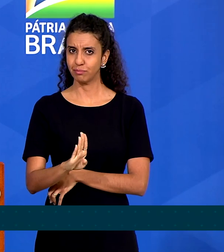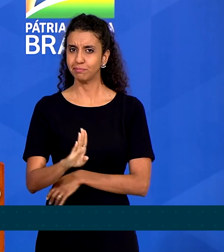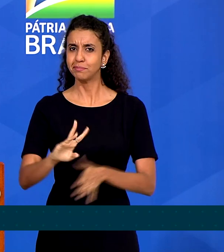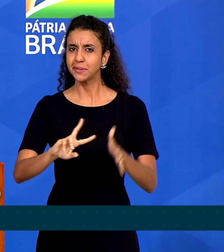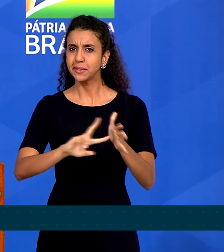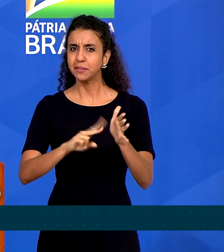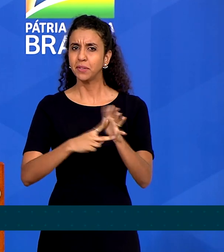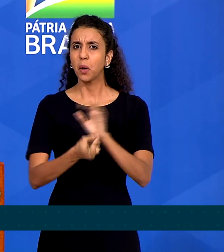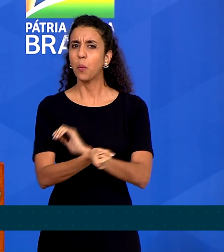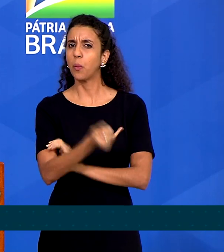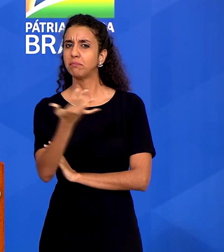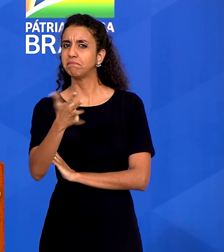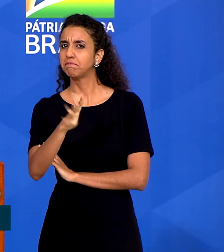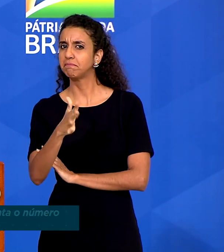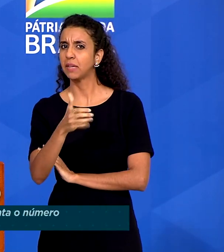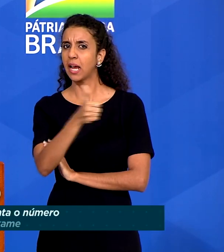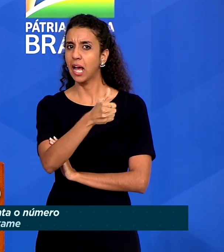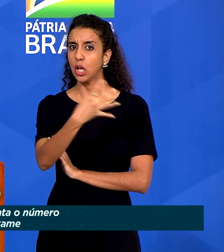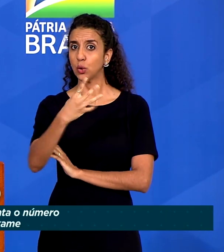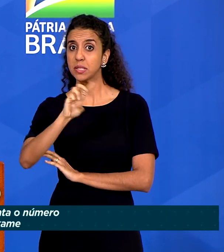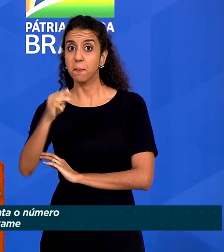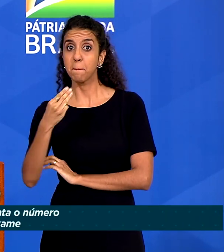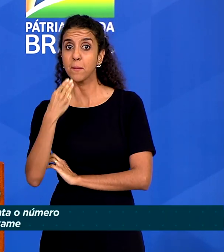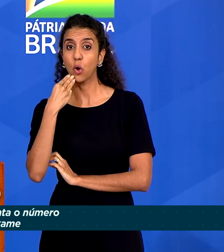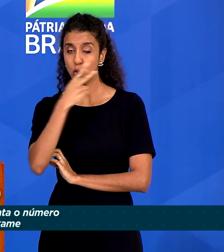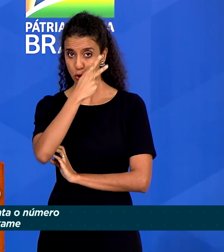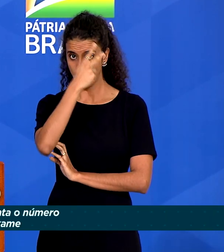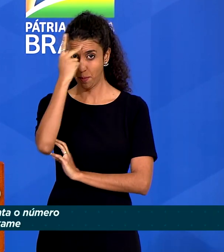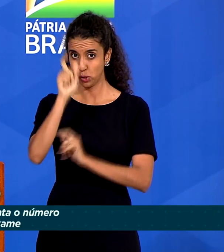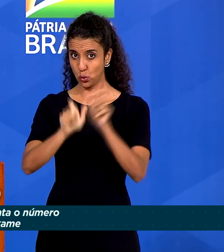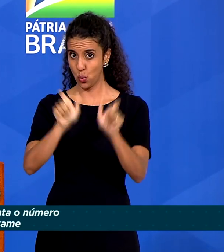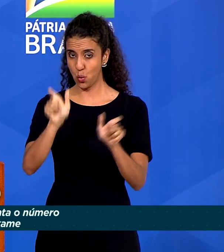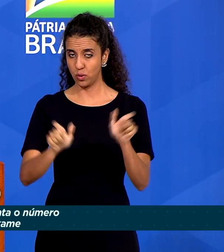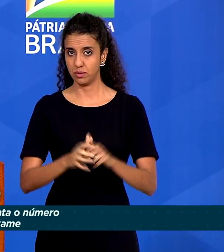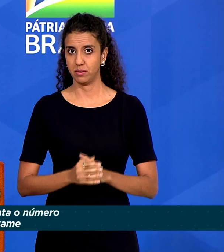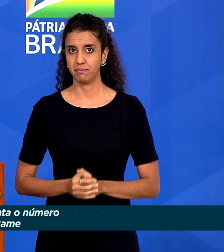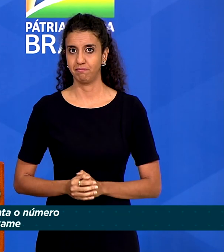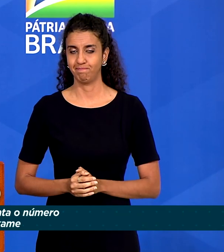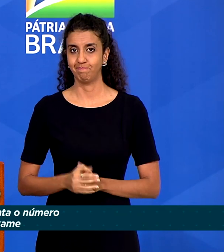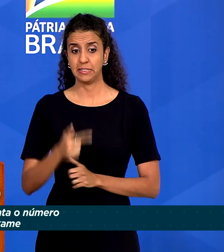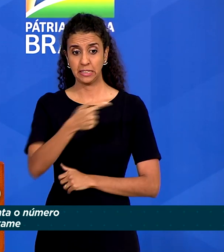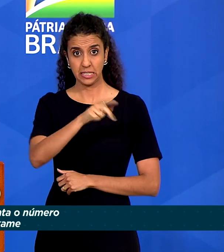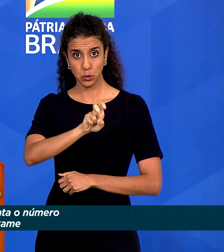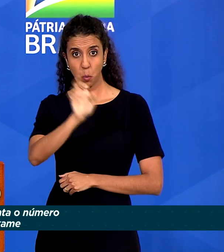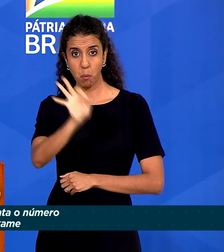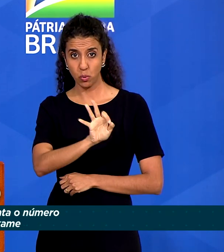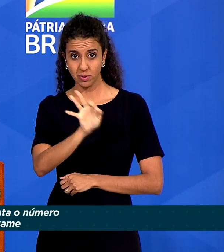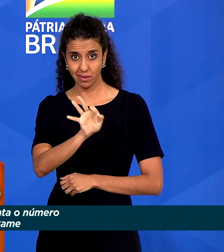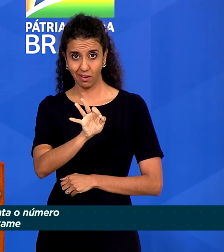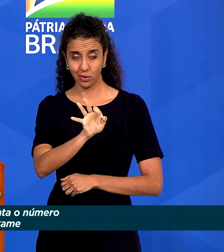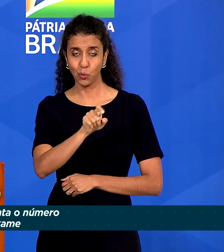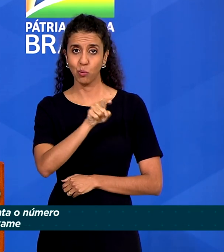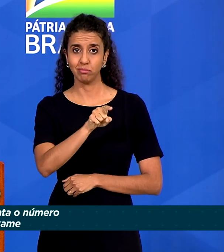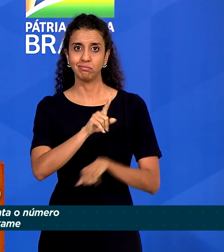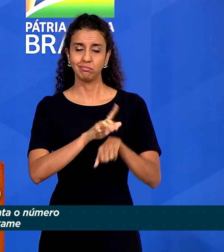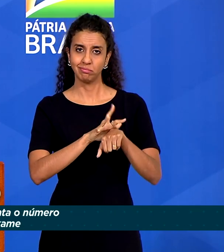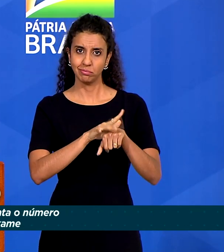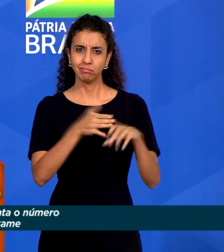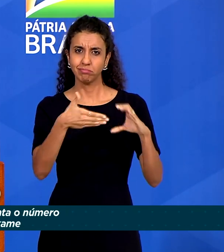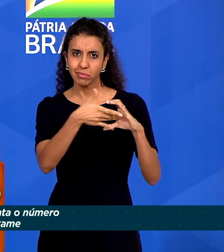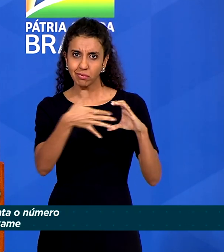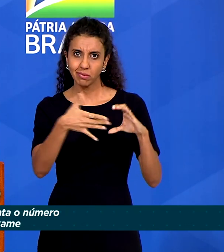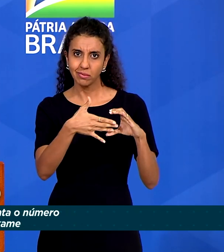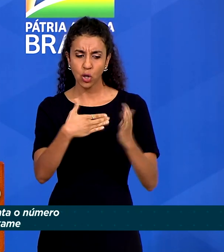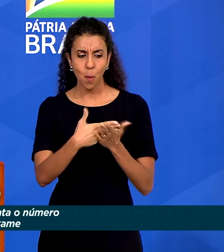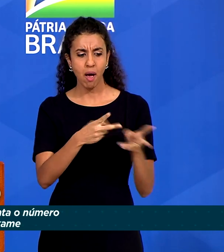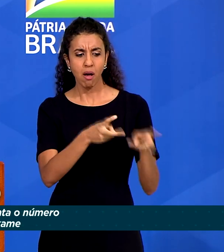número significa por volta de 14 milhões de pessoas. 75% dos casos se manifestam ainda na